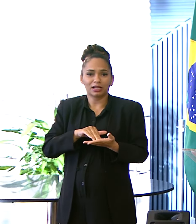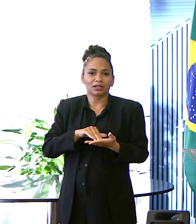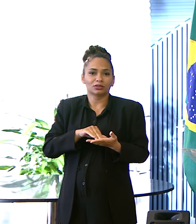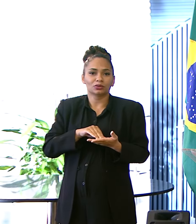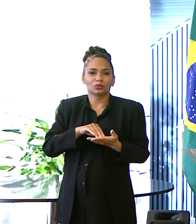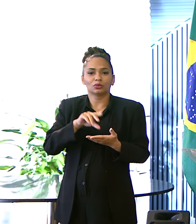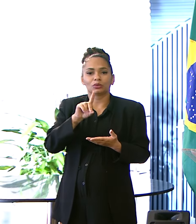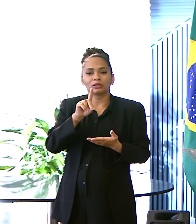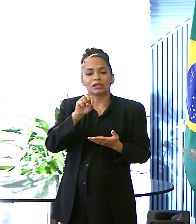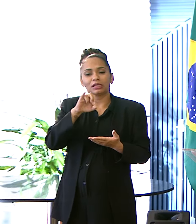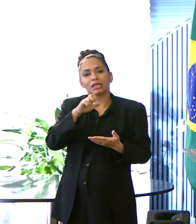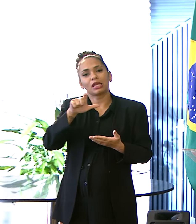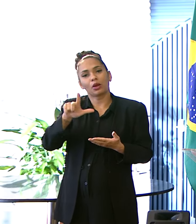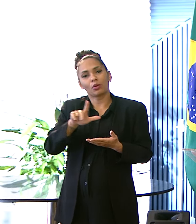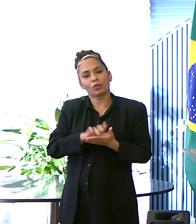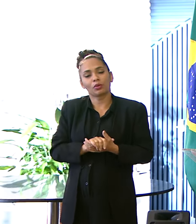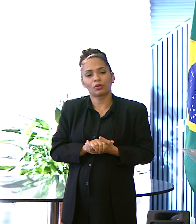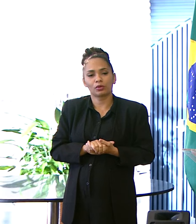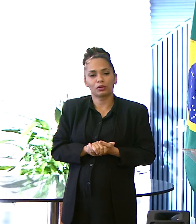Daniel Soranjo